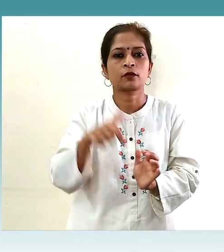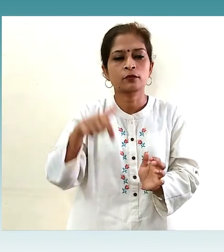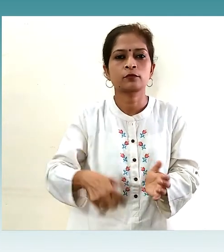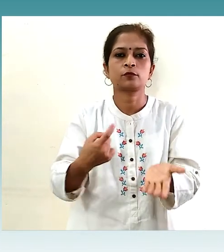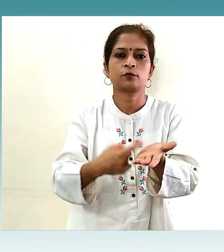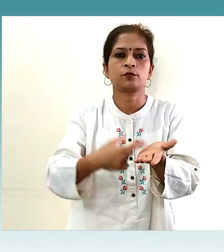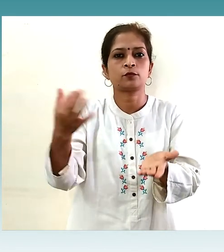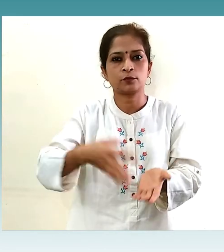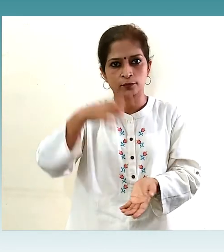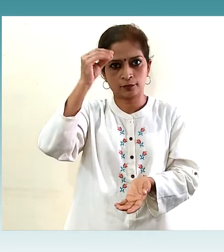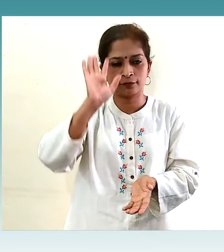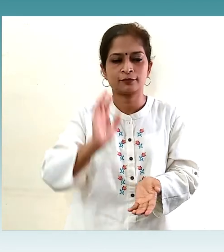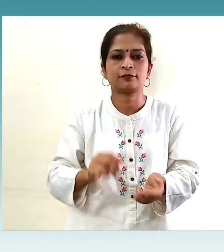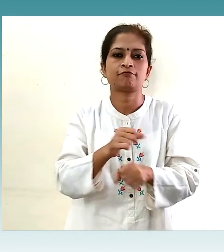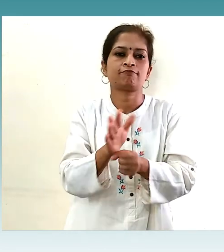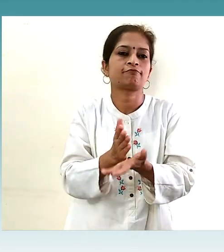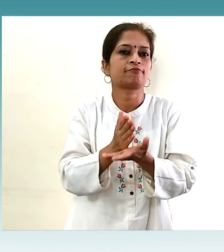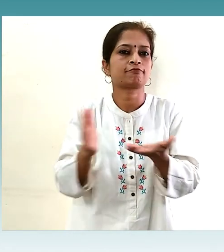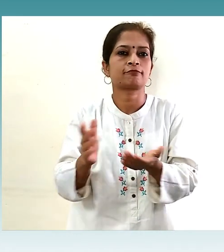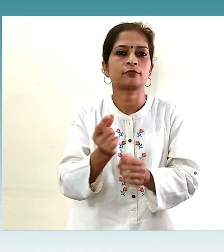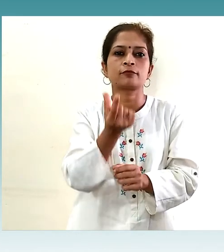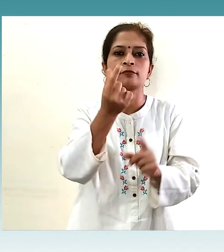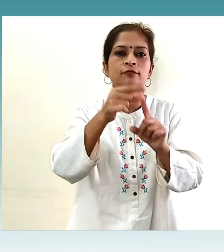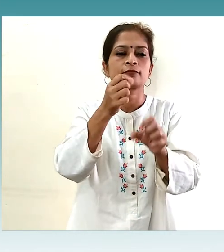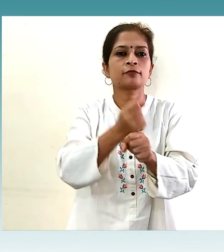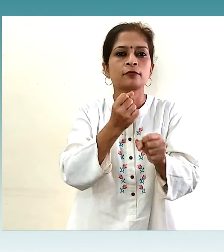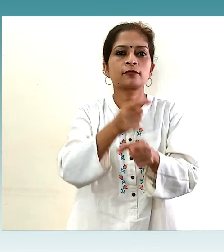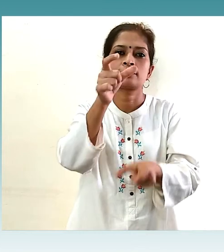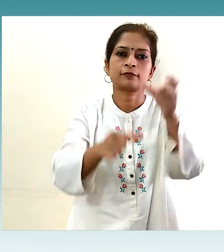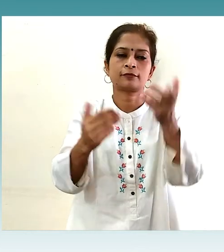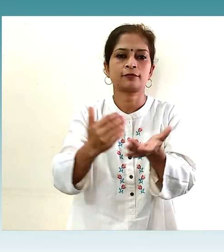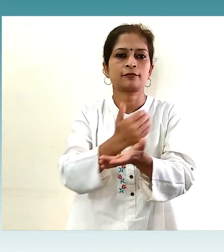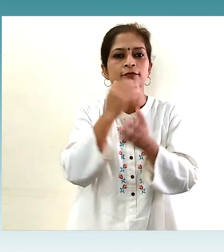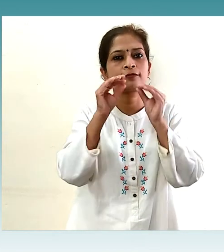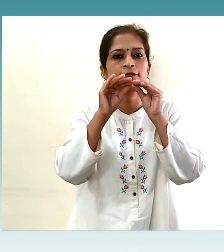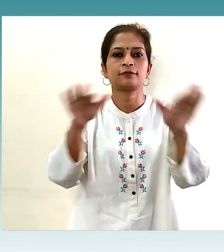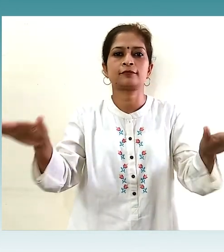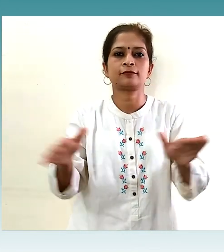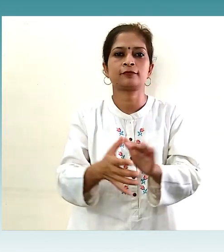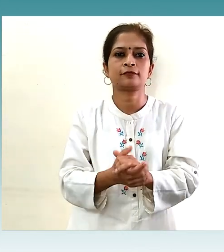नियम अपनाएंगे, करोना को हर दिन हराएंगे, उत्तर प्रदेश सरकार द्वारा जनहित में जानी